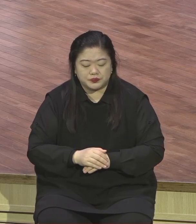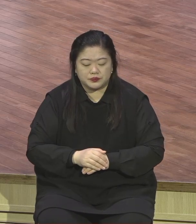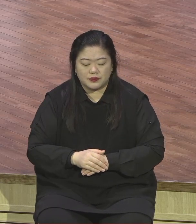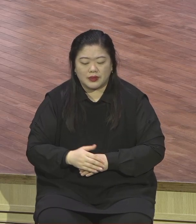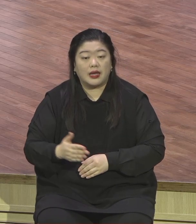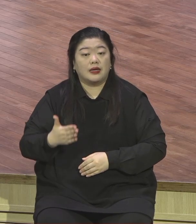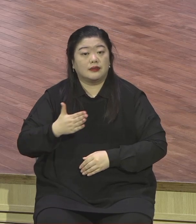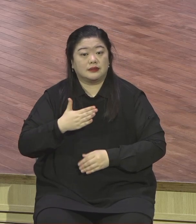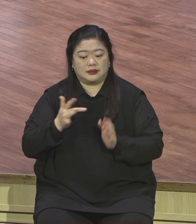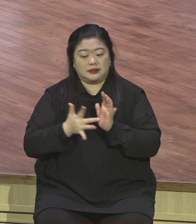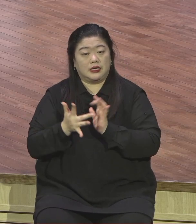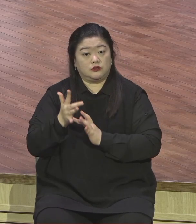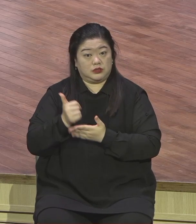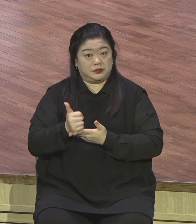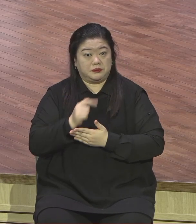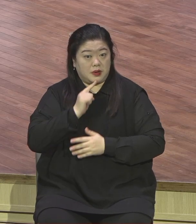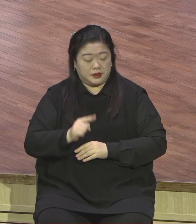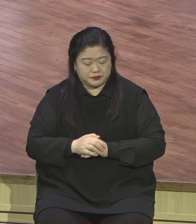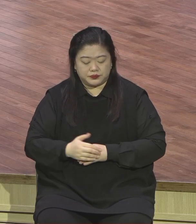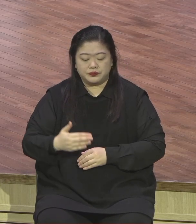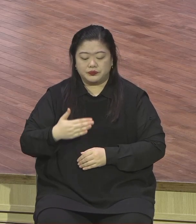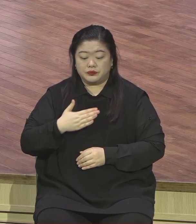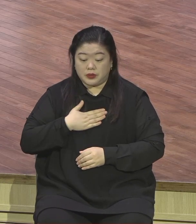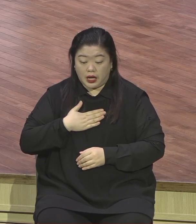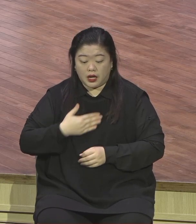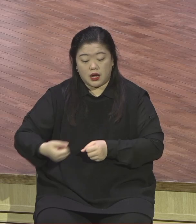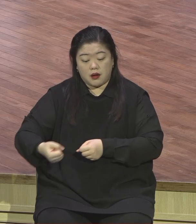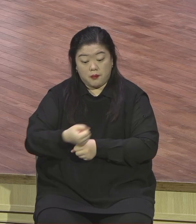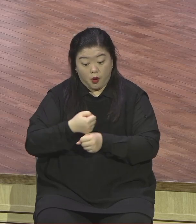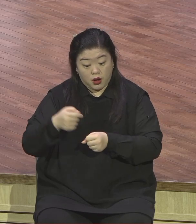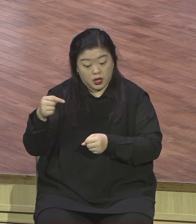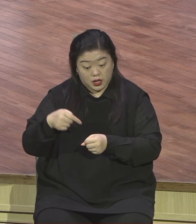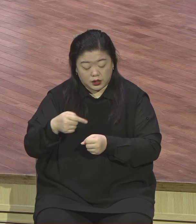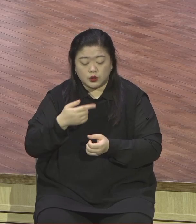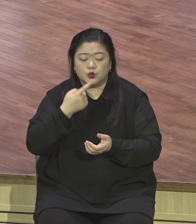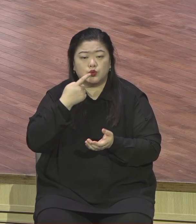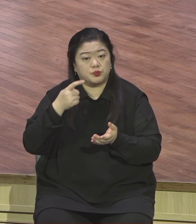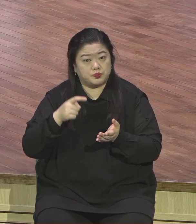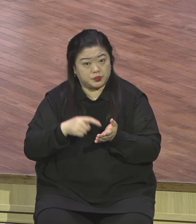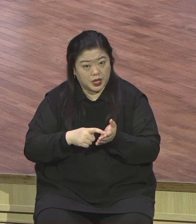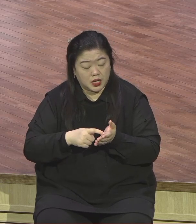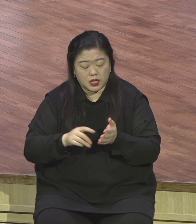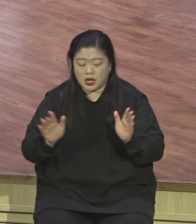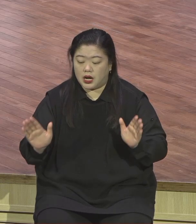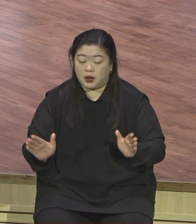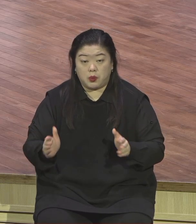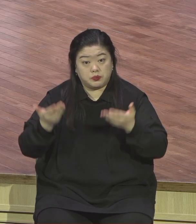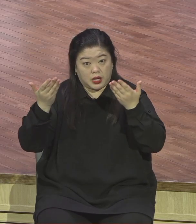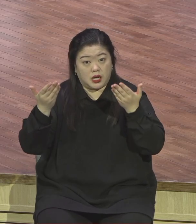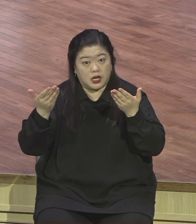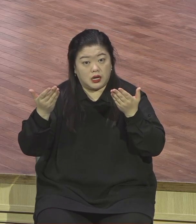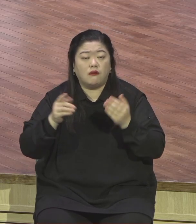가벼움이라 내가 네게 세워주는 멍에는 쉽다. 그리고 내가 주는 짐은 가볍다.